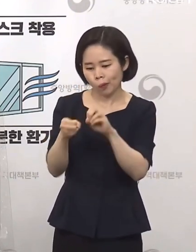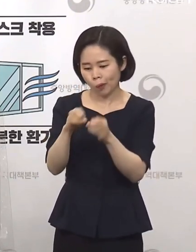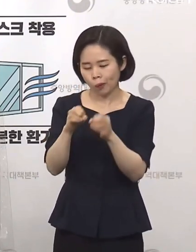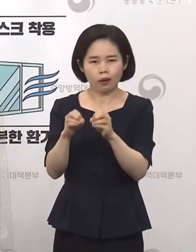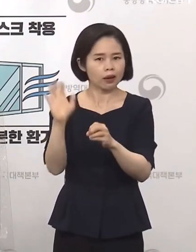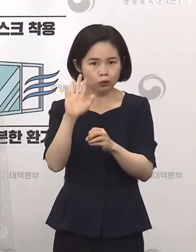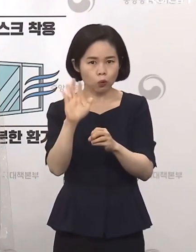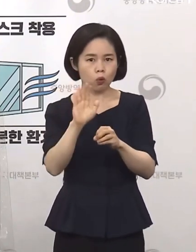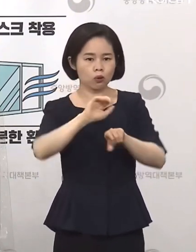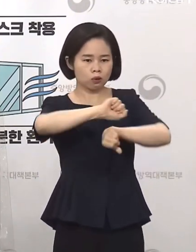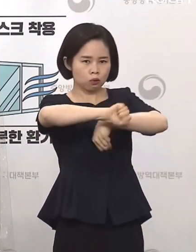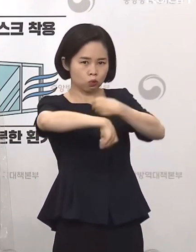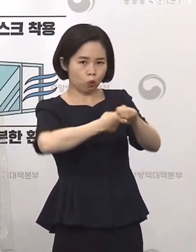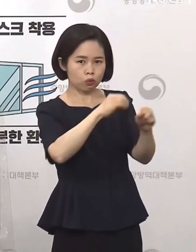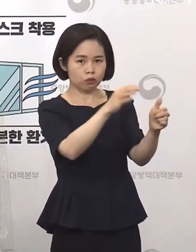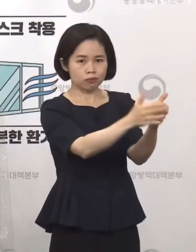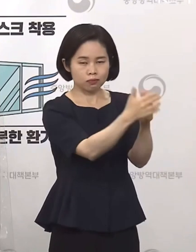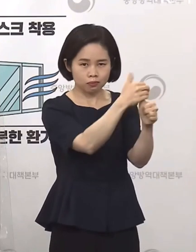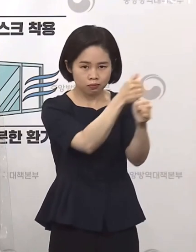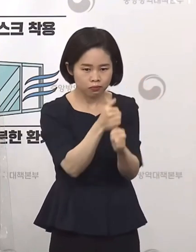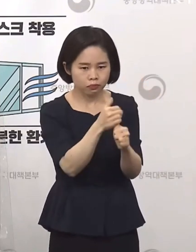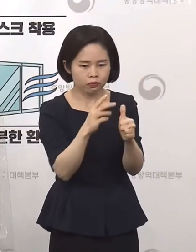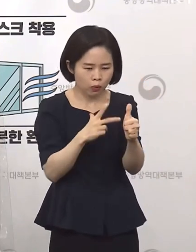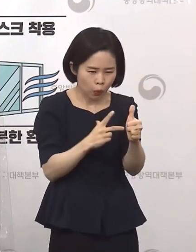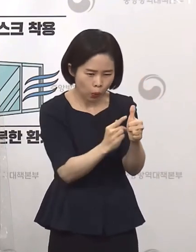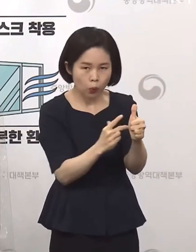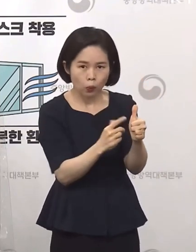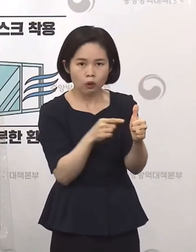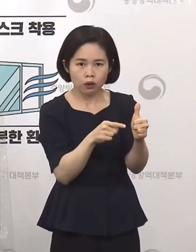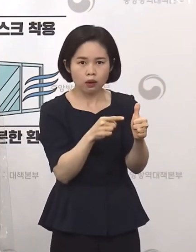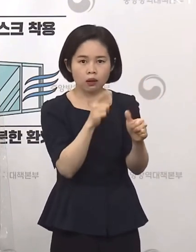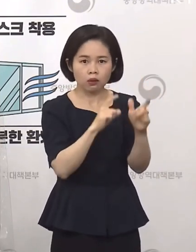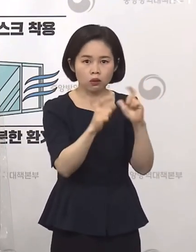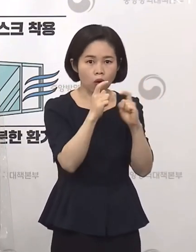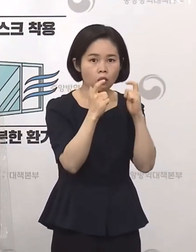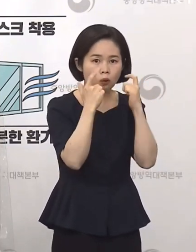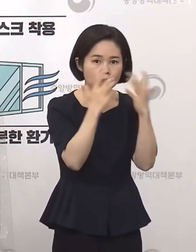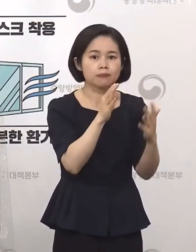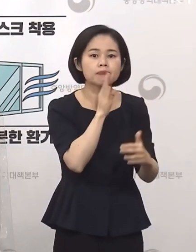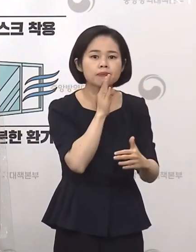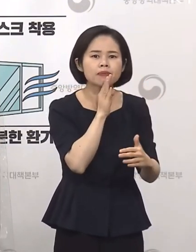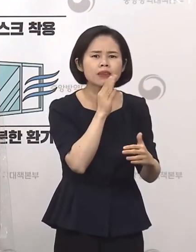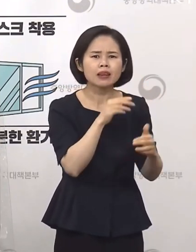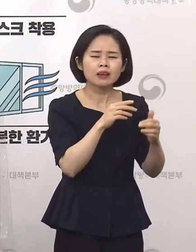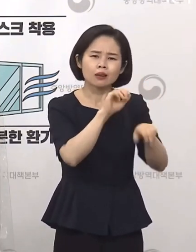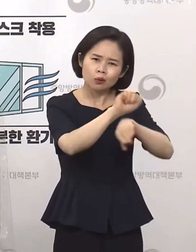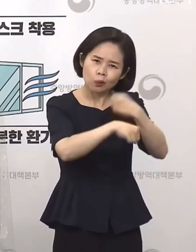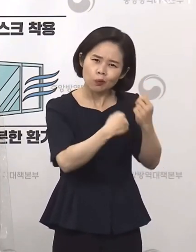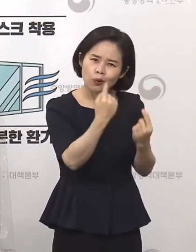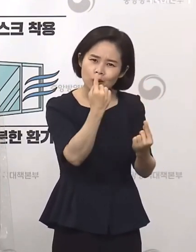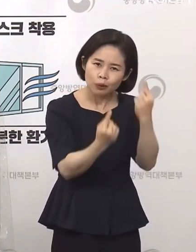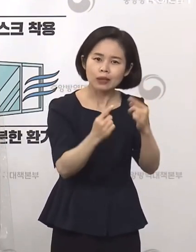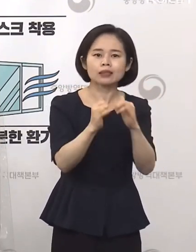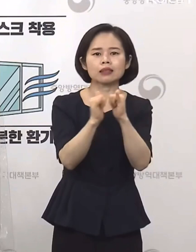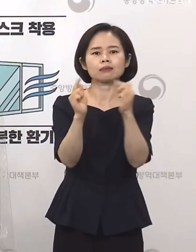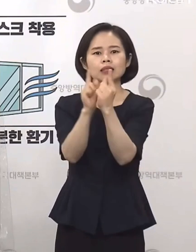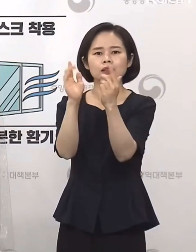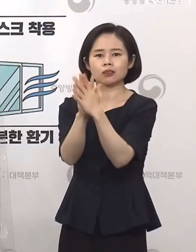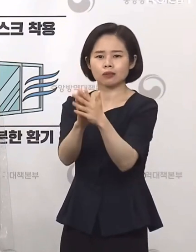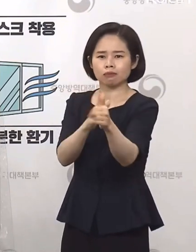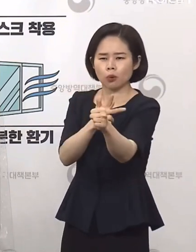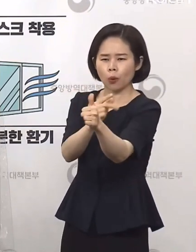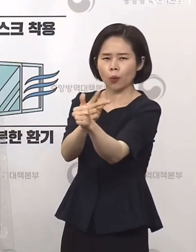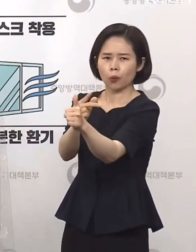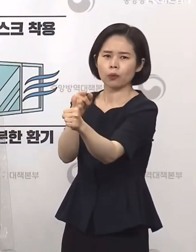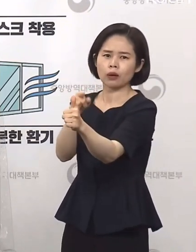신뢰성이 높고 그렇지만 동물 실험보다는 최종적으로 사람에게서 직접 사용해서 효능을